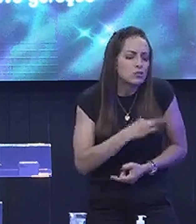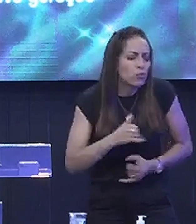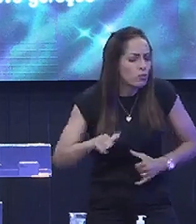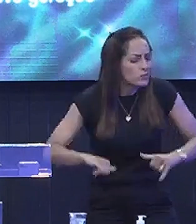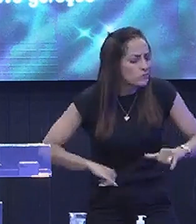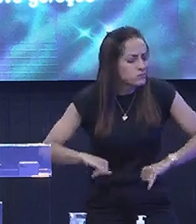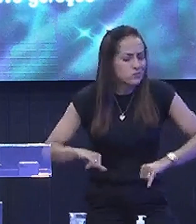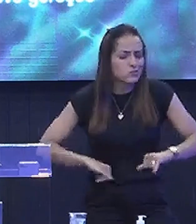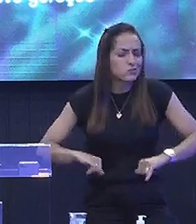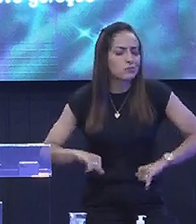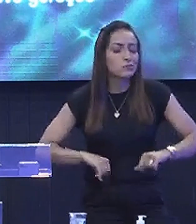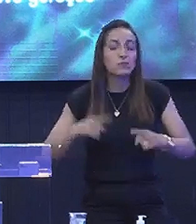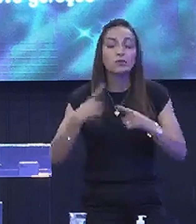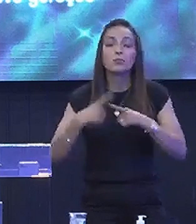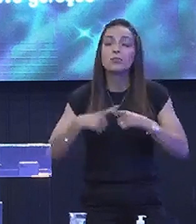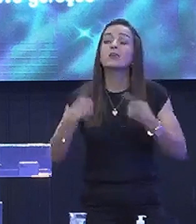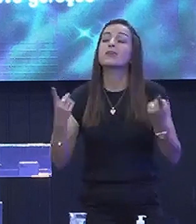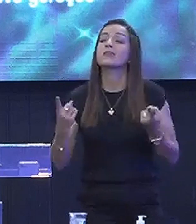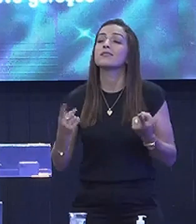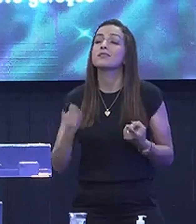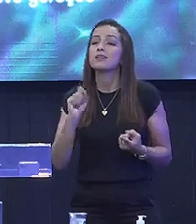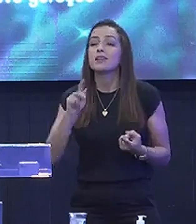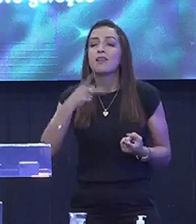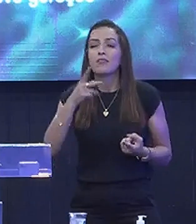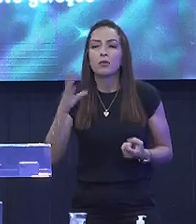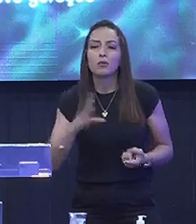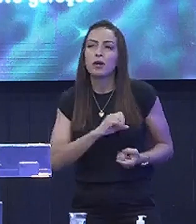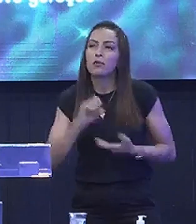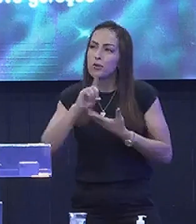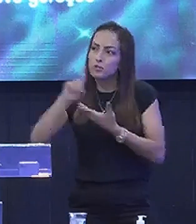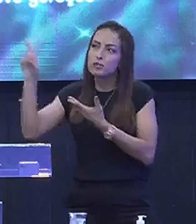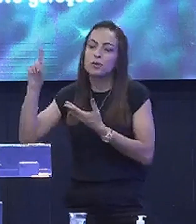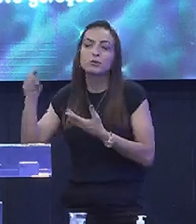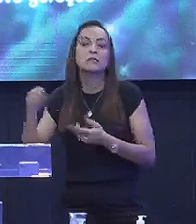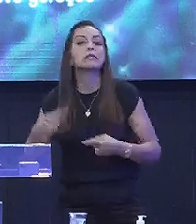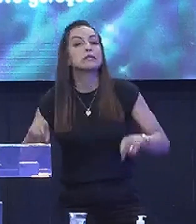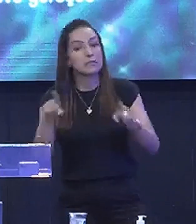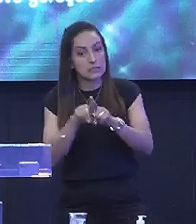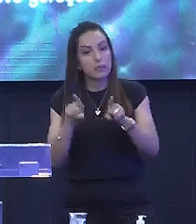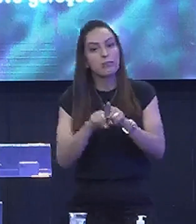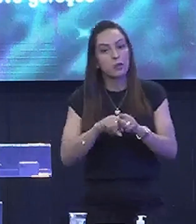Você sabe por que Meu irmão? Quem falou Que o amor de Deus Também não é dor?